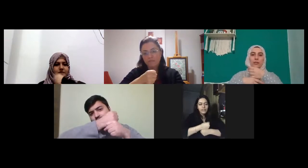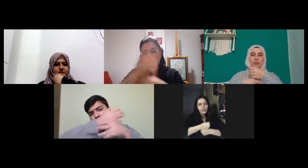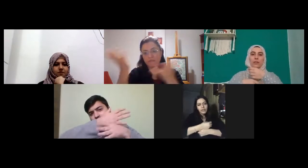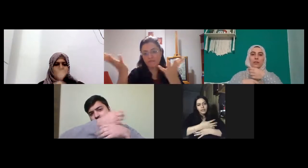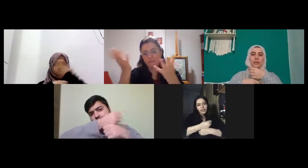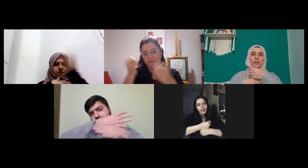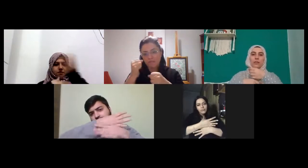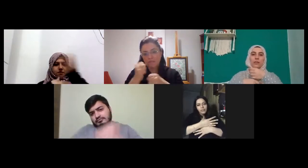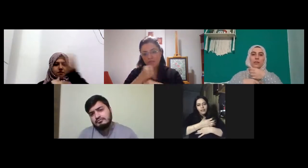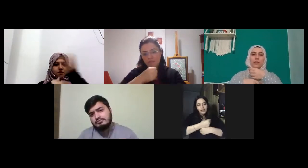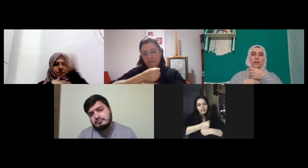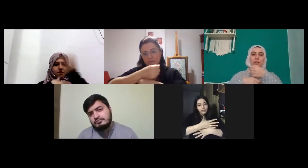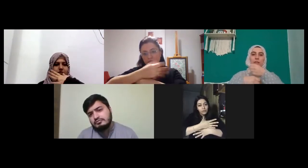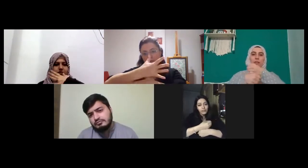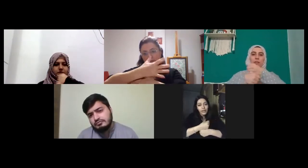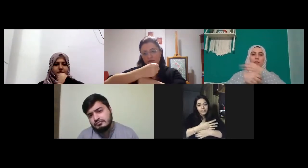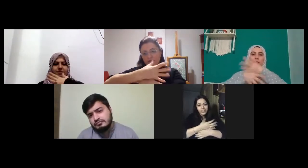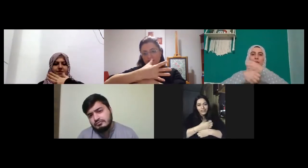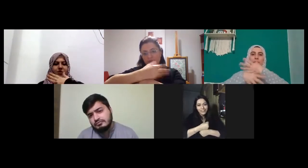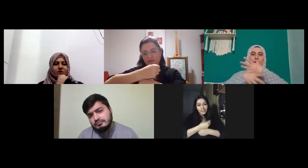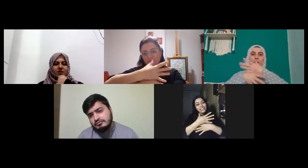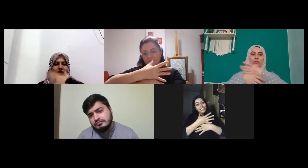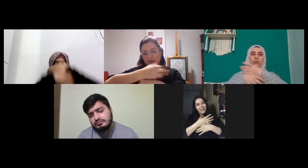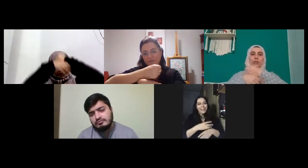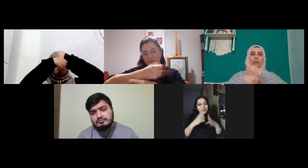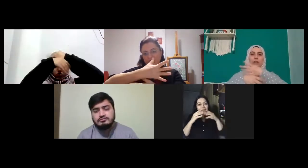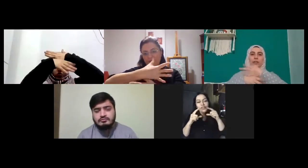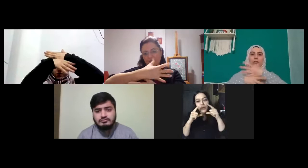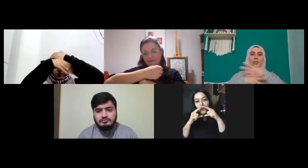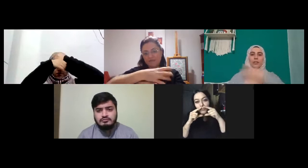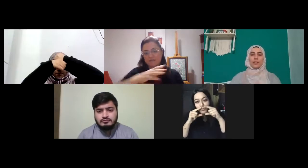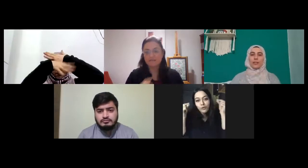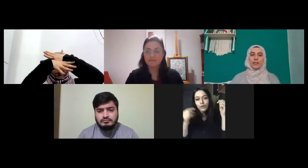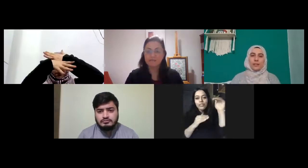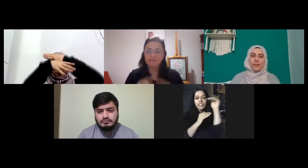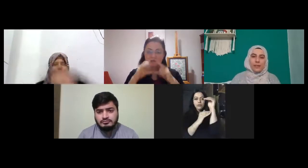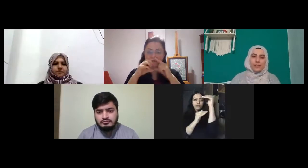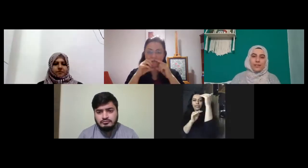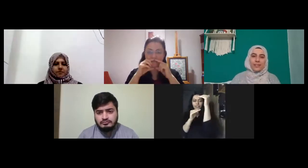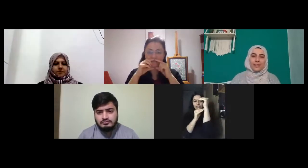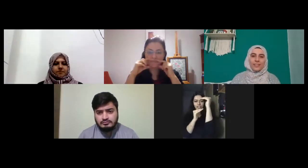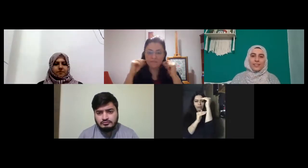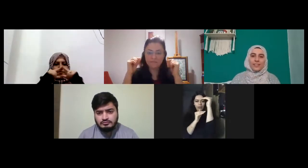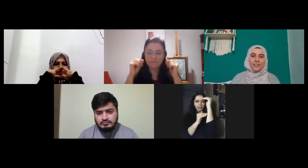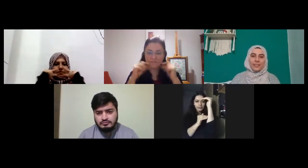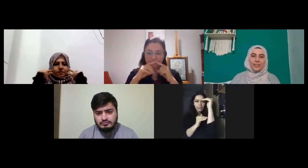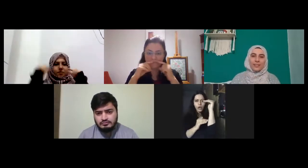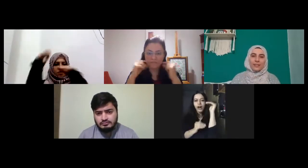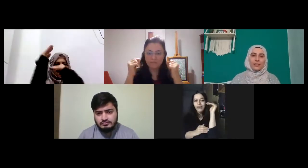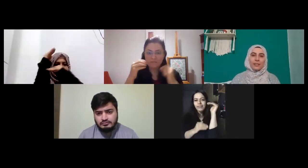açmadan güzel yaşa ya da şöyle mutlu yaşa bu tek başına yaşamak anlamına geliyor hayat